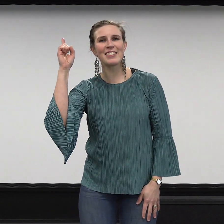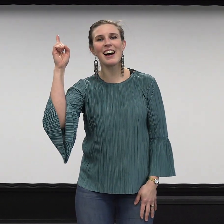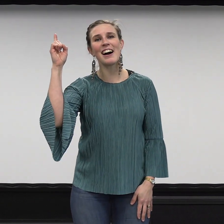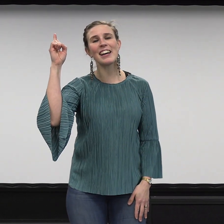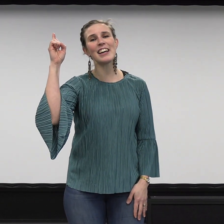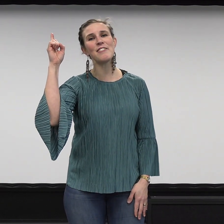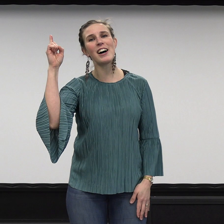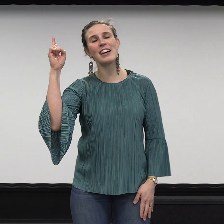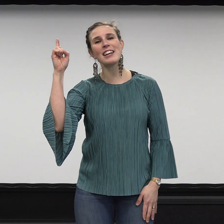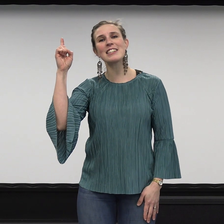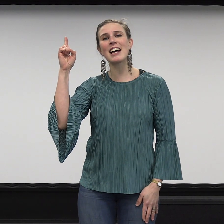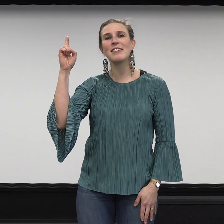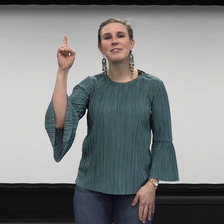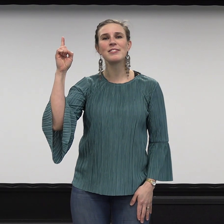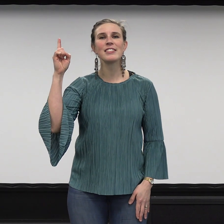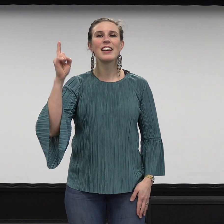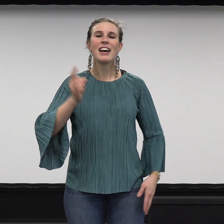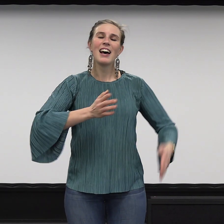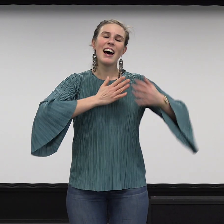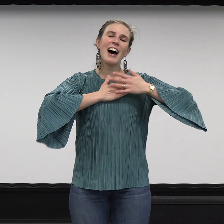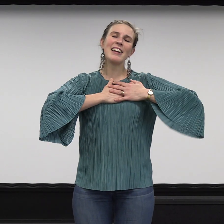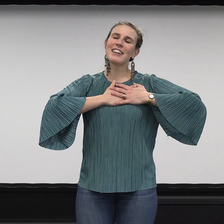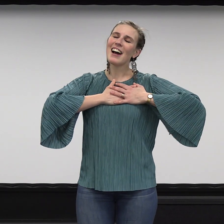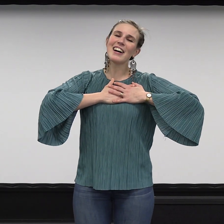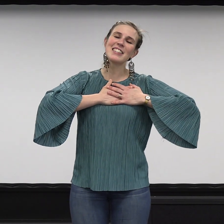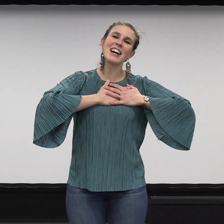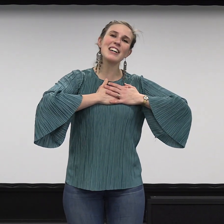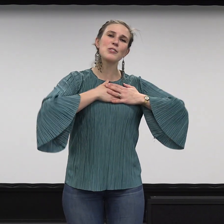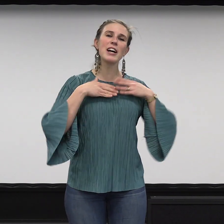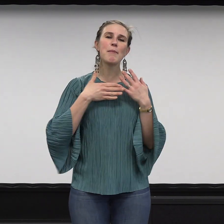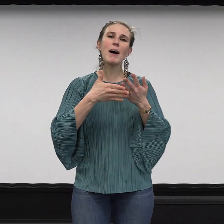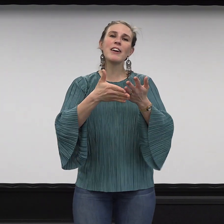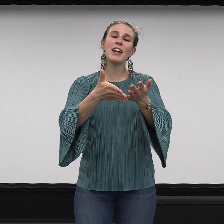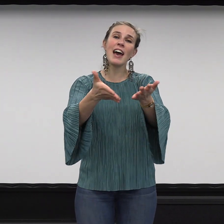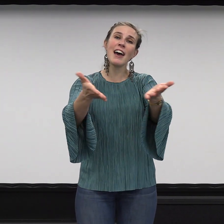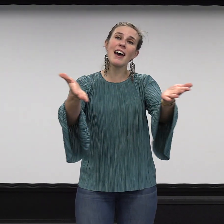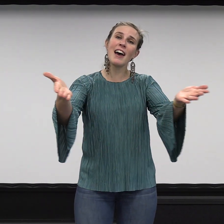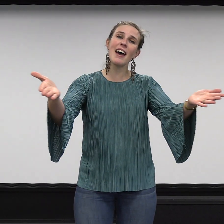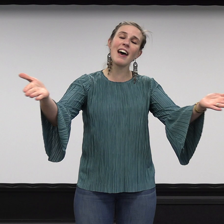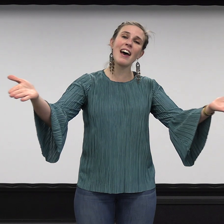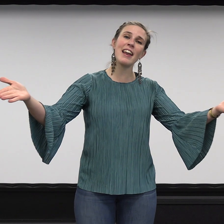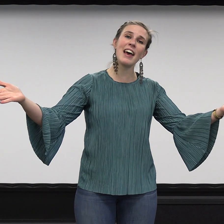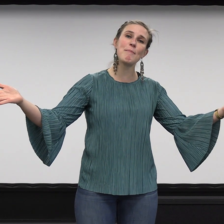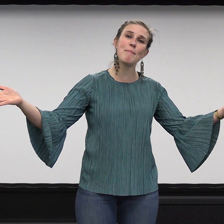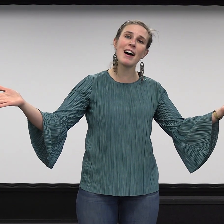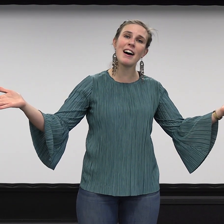taivaan isä, hän rakastaa suoja paljon enemmän.